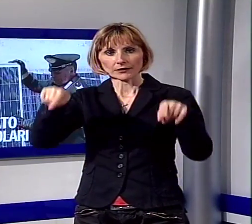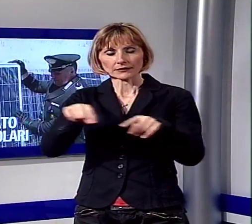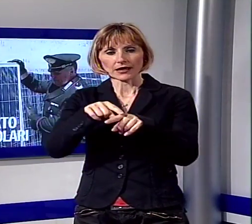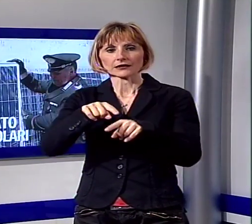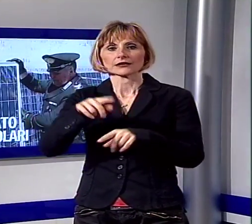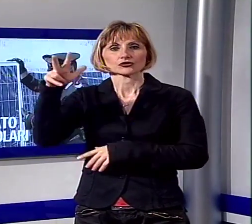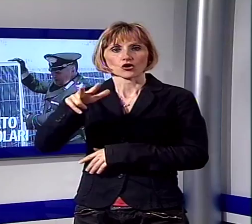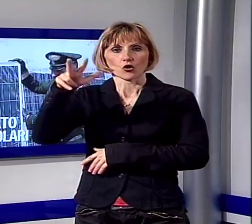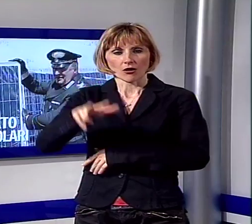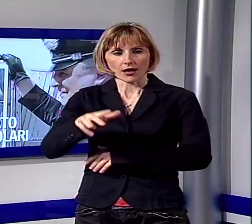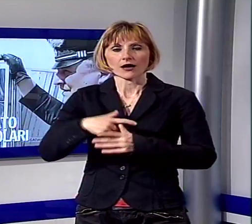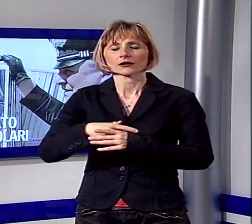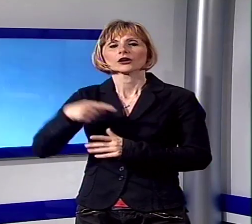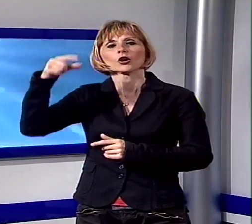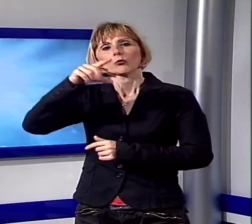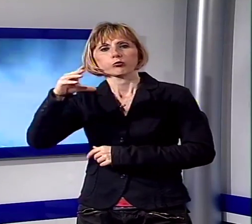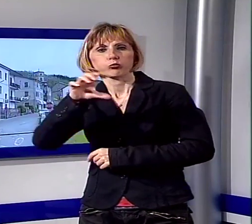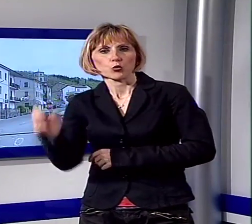il furto era stato compiuto in Puglia.